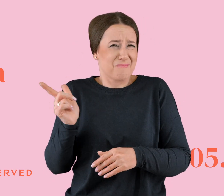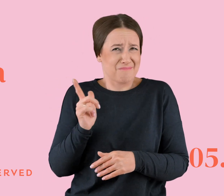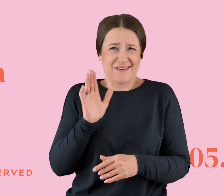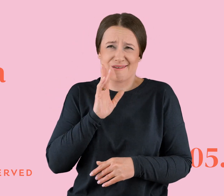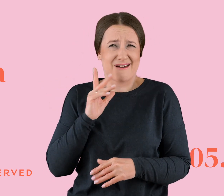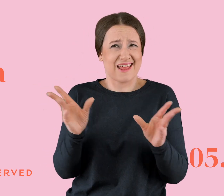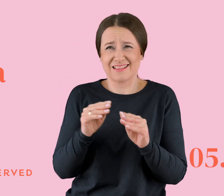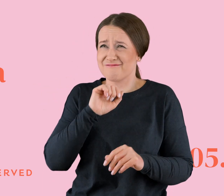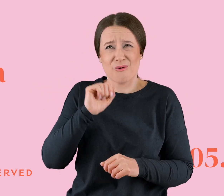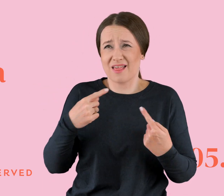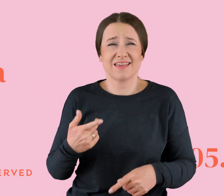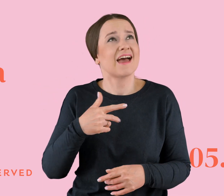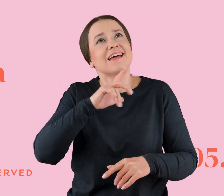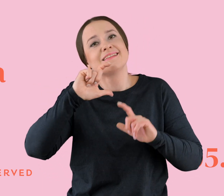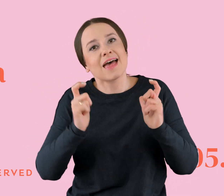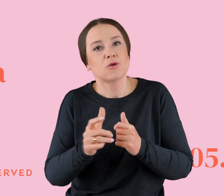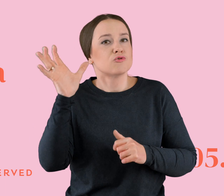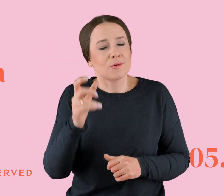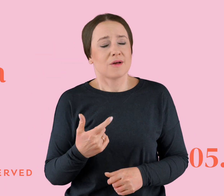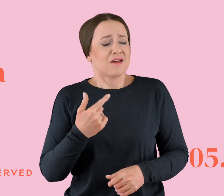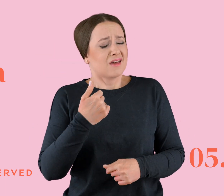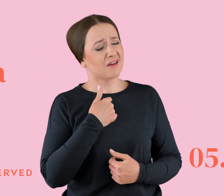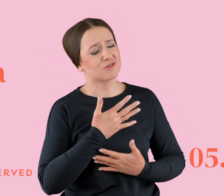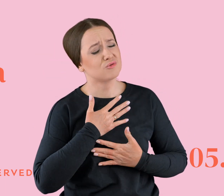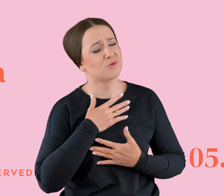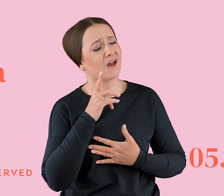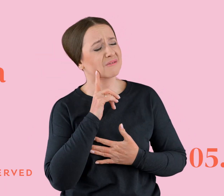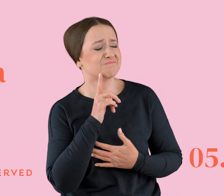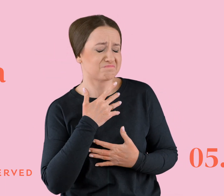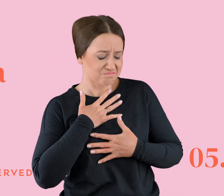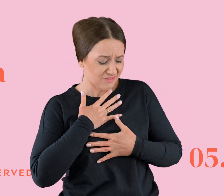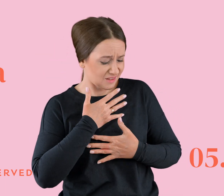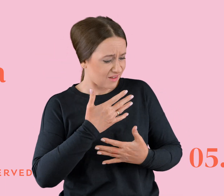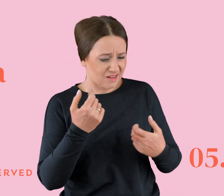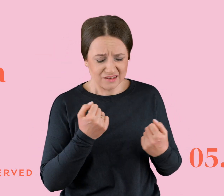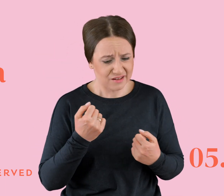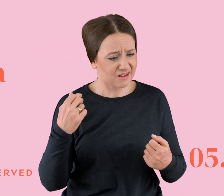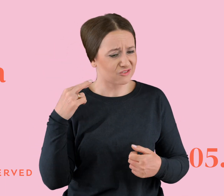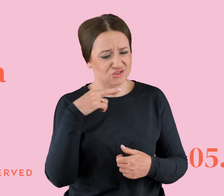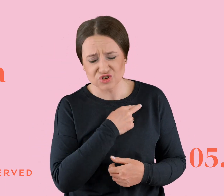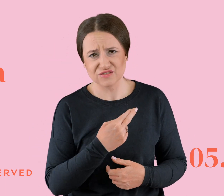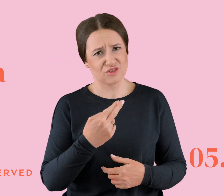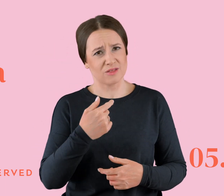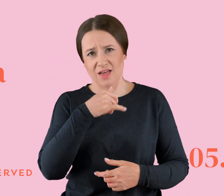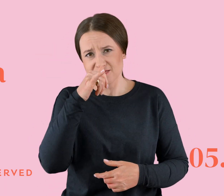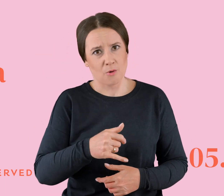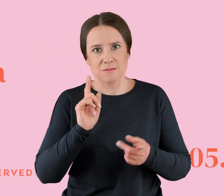no wiesz, bo jestem taki zraniony, mam takie urazy, że ja nie umiem się tak szybko zaangażować. No